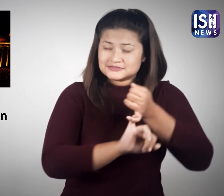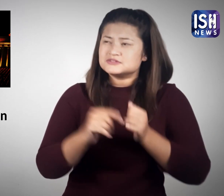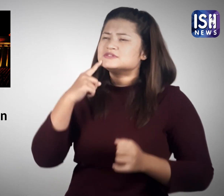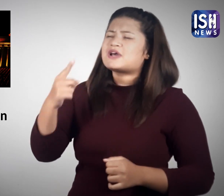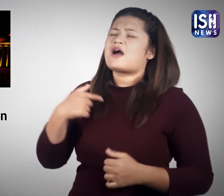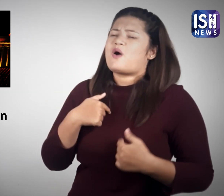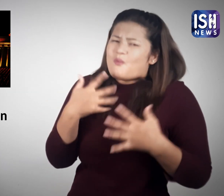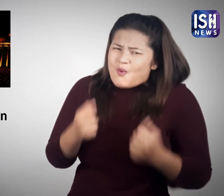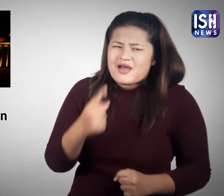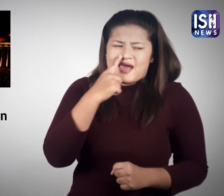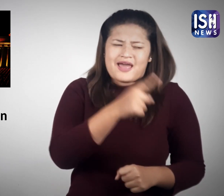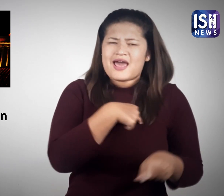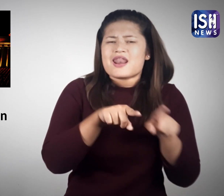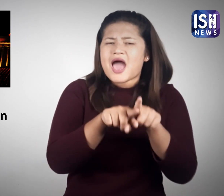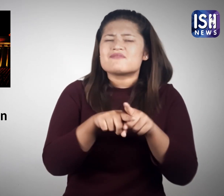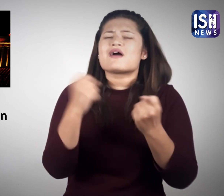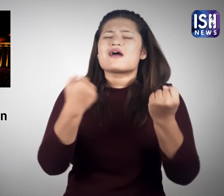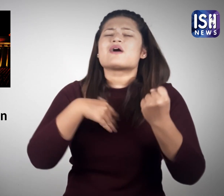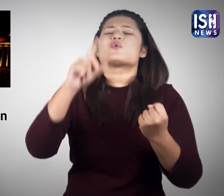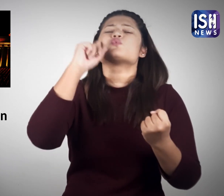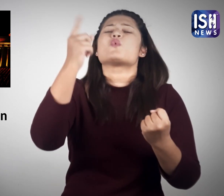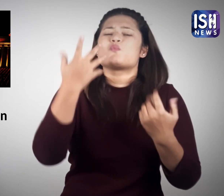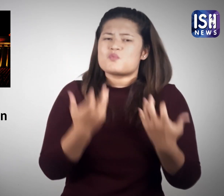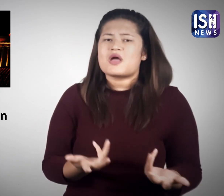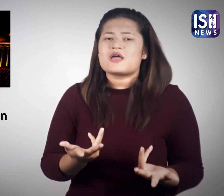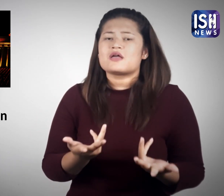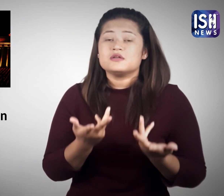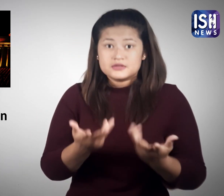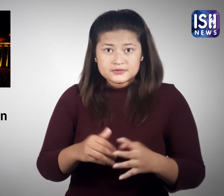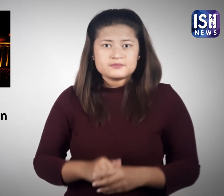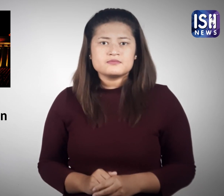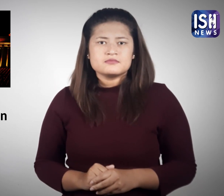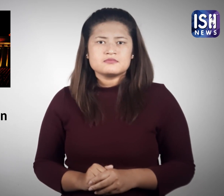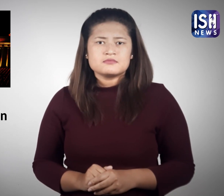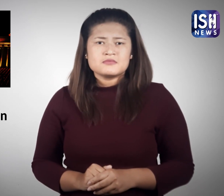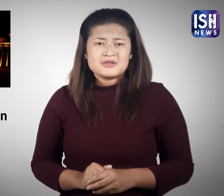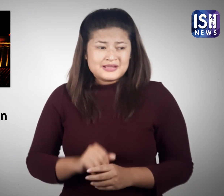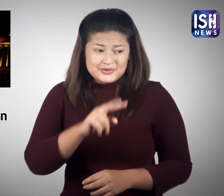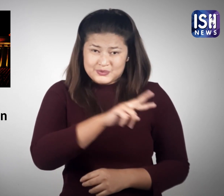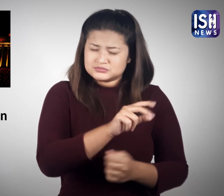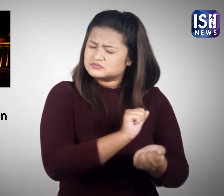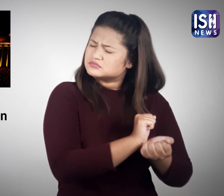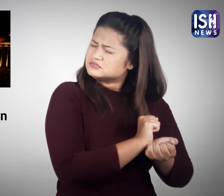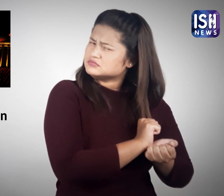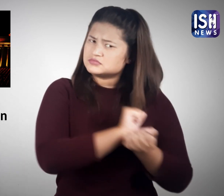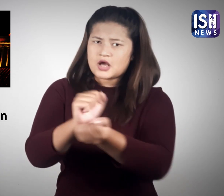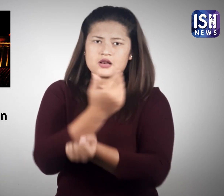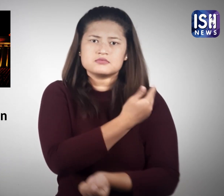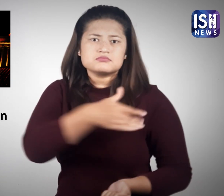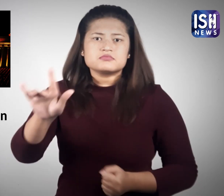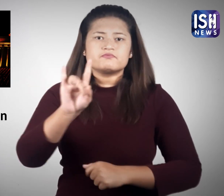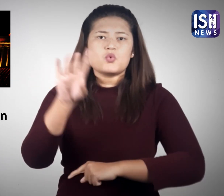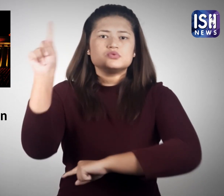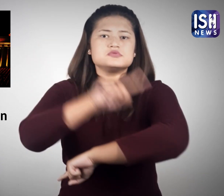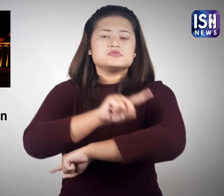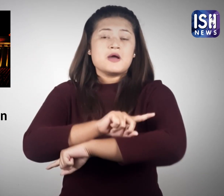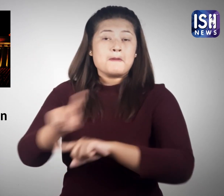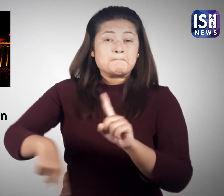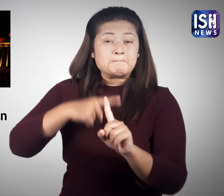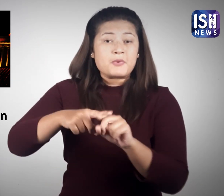नशे में दुद्ध शिवम ने कहा कि वह अपनी गर्लफ्रेंड को ड्राइव पर ले जाना चाता था। दोनों को गिरफतार कर 14 दिन के लिए जेल